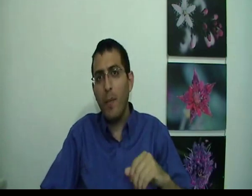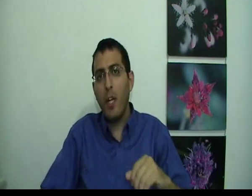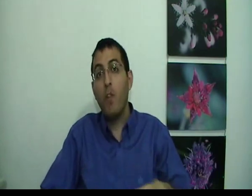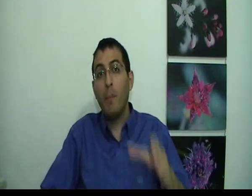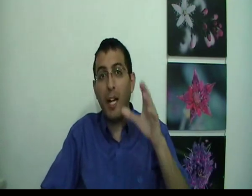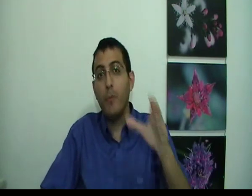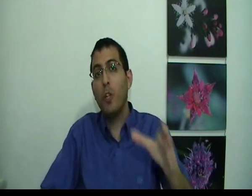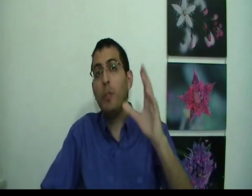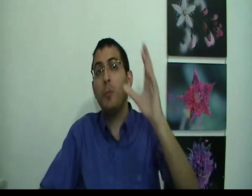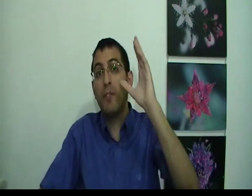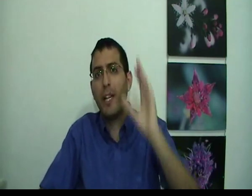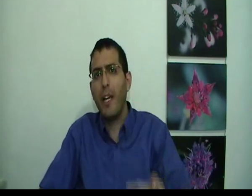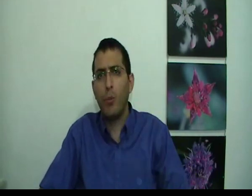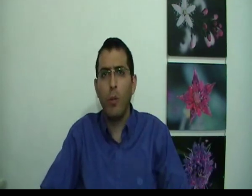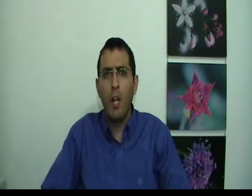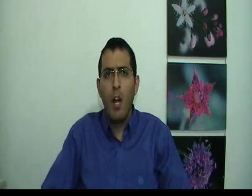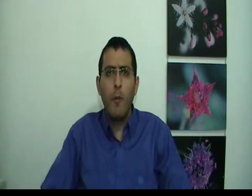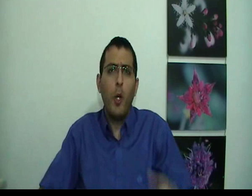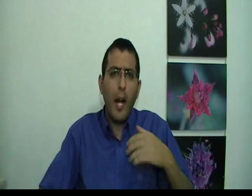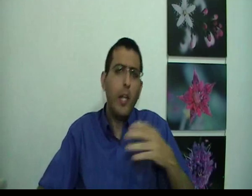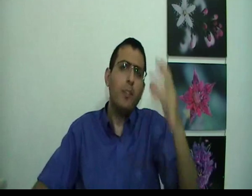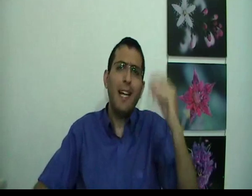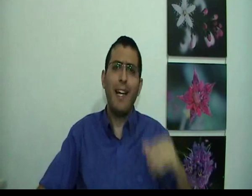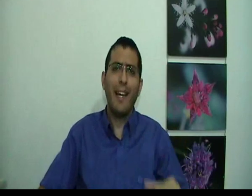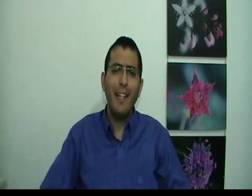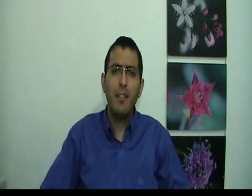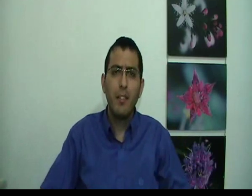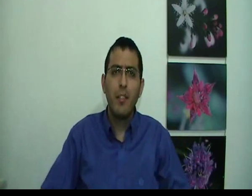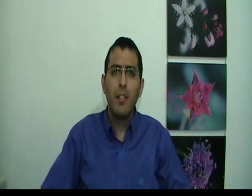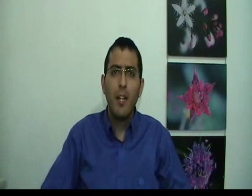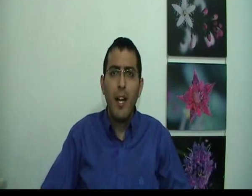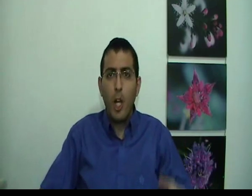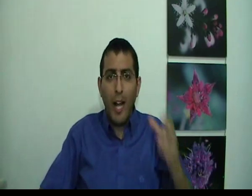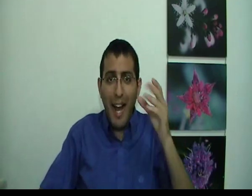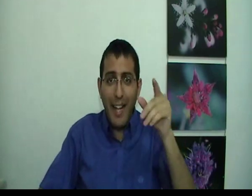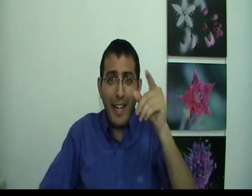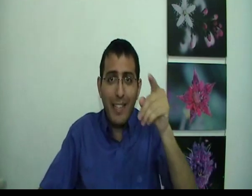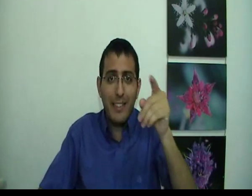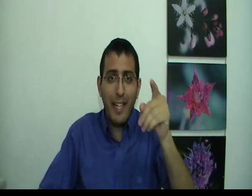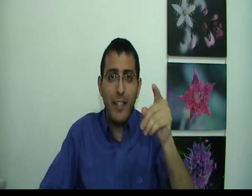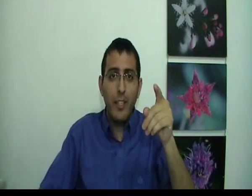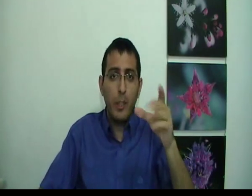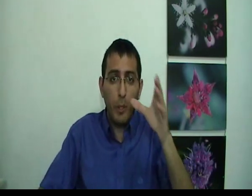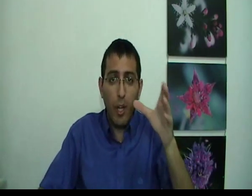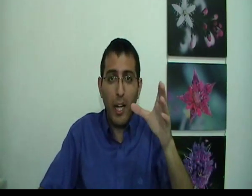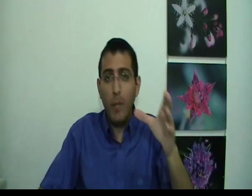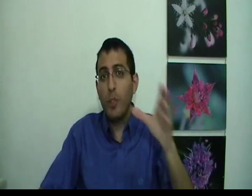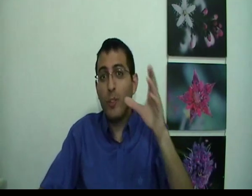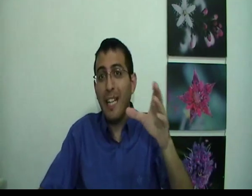חלום ובחלום שלו מישהו מתווכח איתו הוא אומר לו אני רוצה אחרת העני הזה שבתוך החלום שרוצה